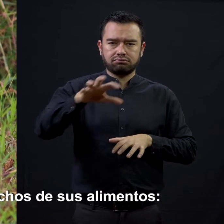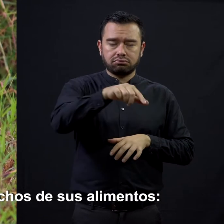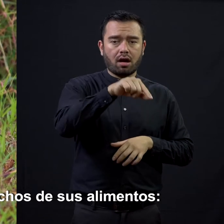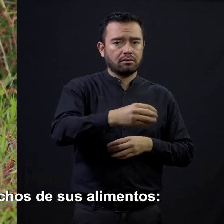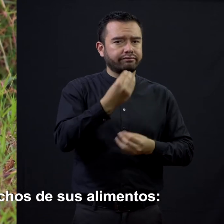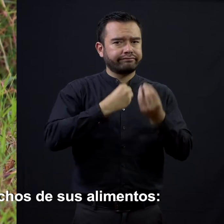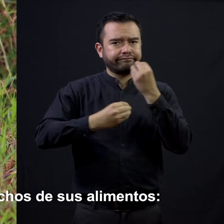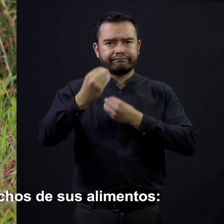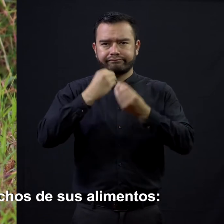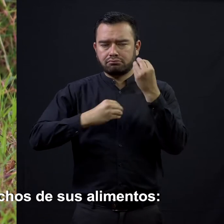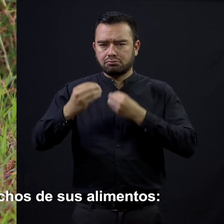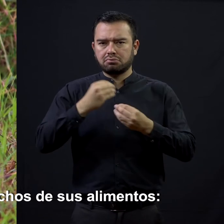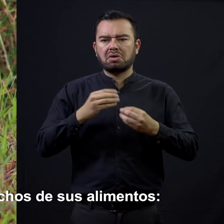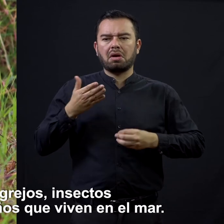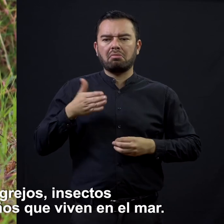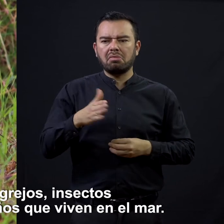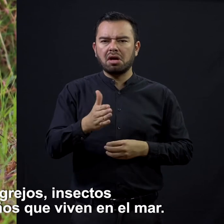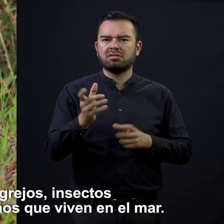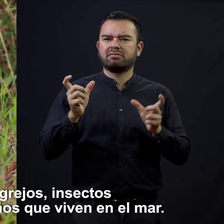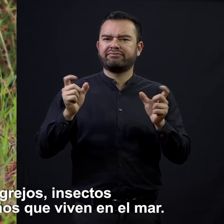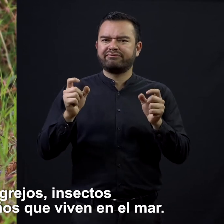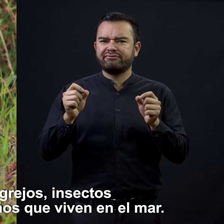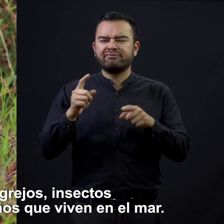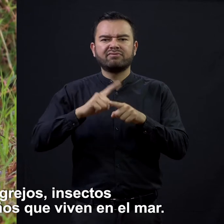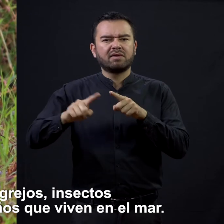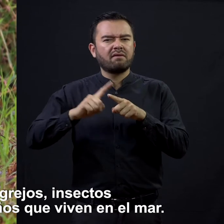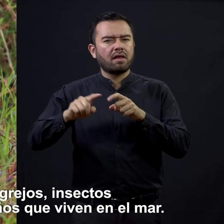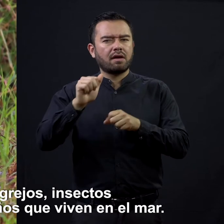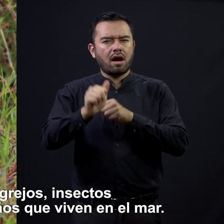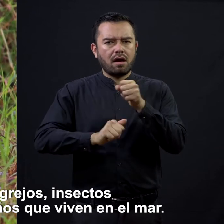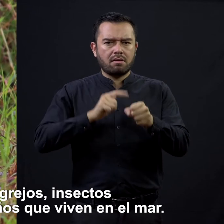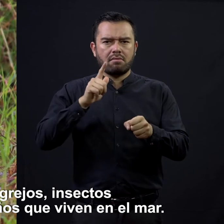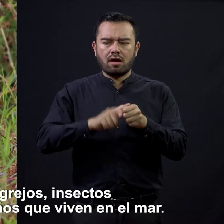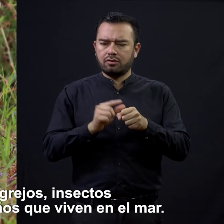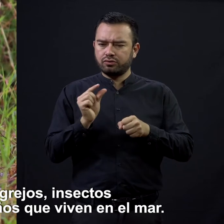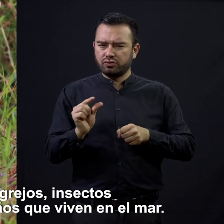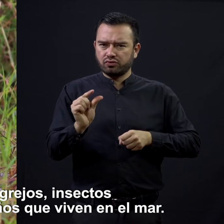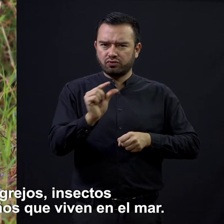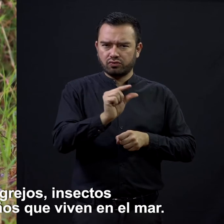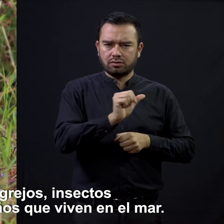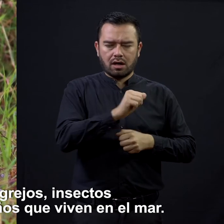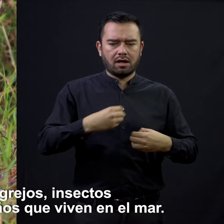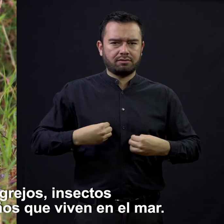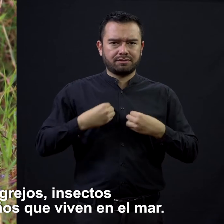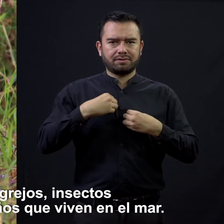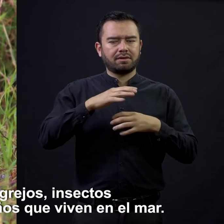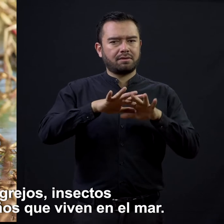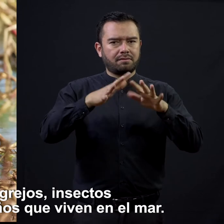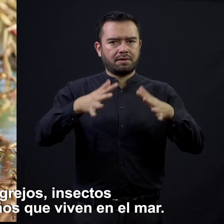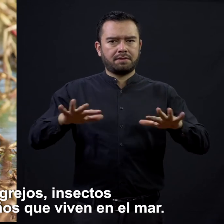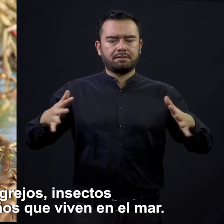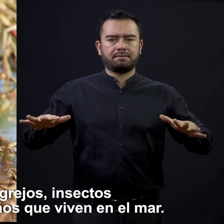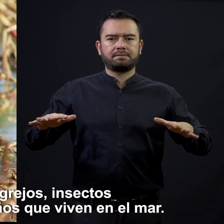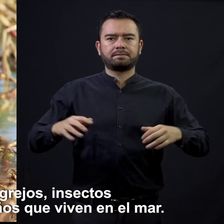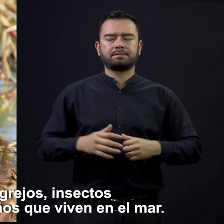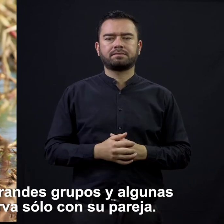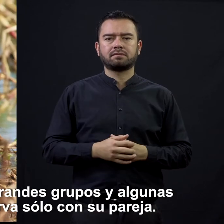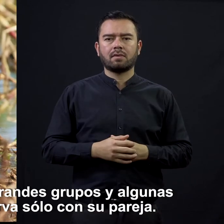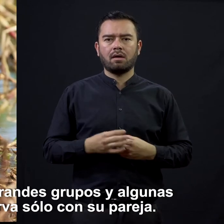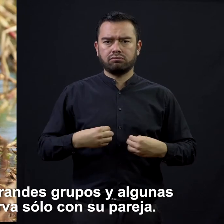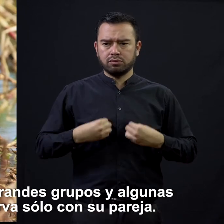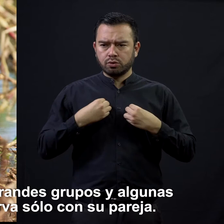encuentra muchos de sus alimentos, peces, cangrejos, insectos y animales pequeños que viven en el mar.